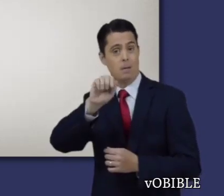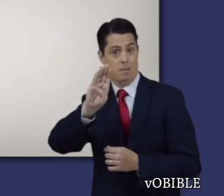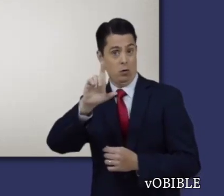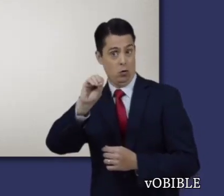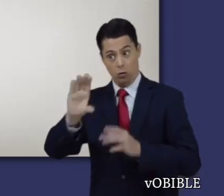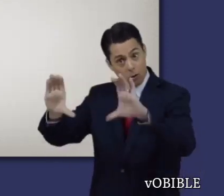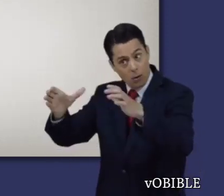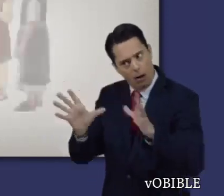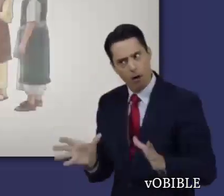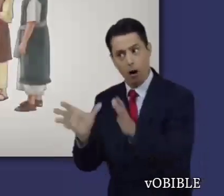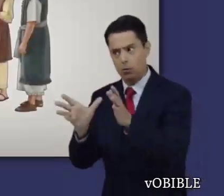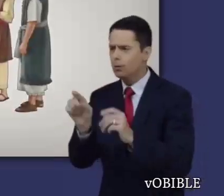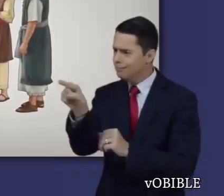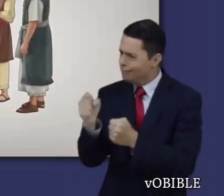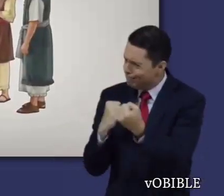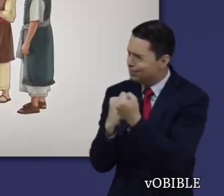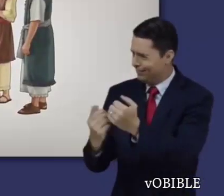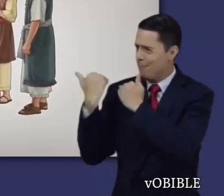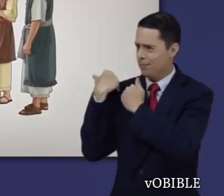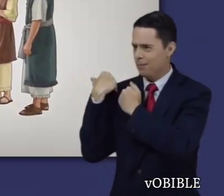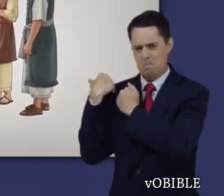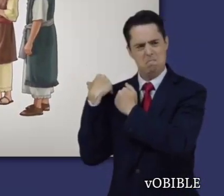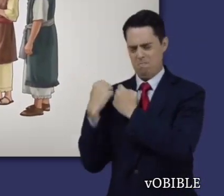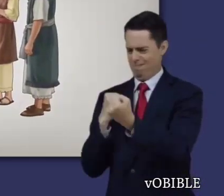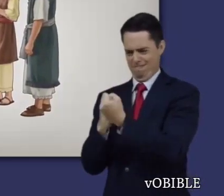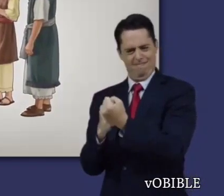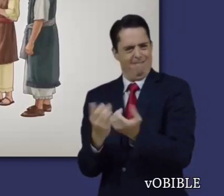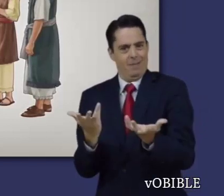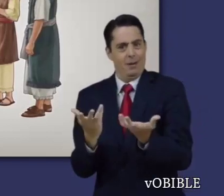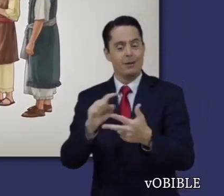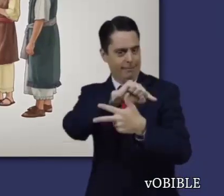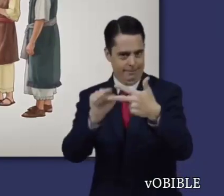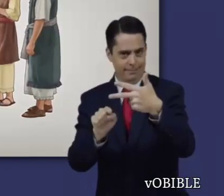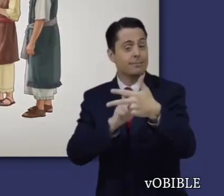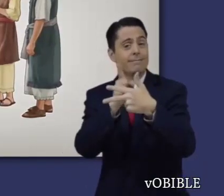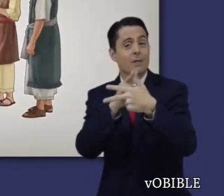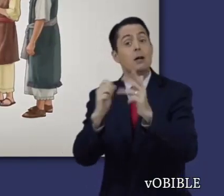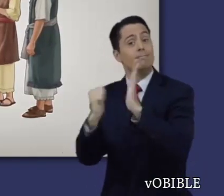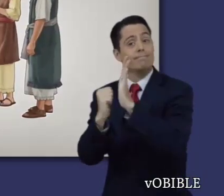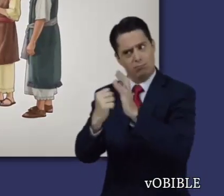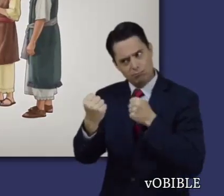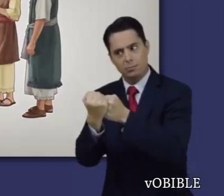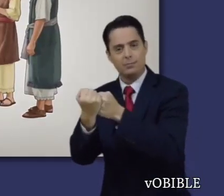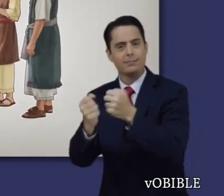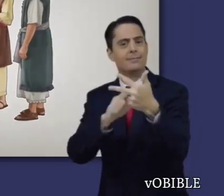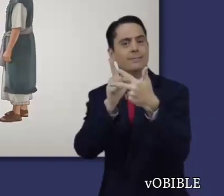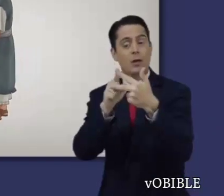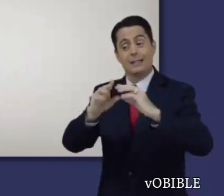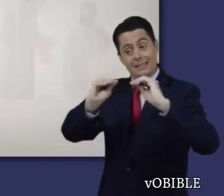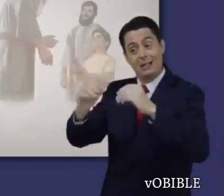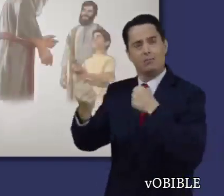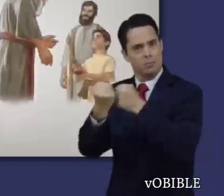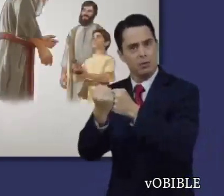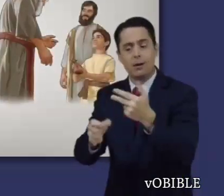¿Lo sabía? Pablo usó variantes de la misma palabra griega que se traduce ministerio para referirse a la labor de predicar y